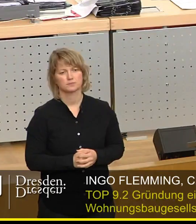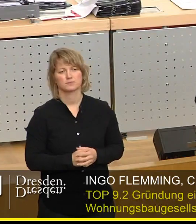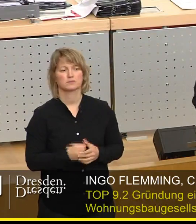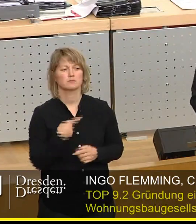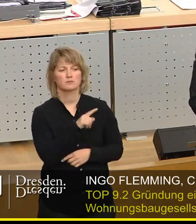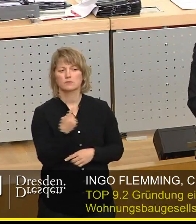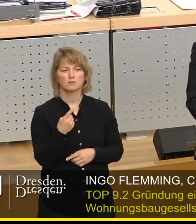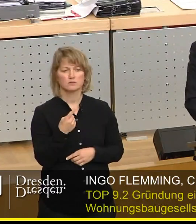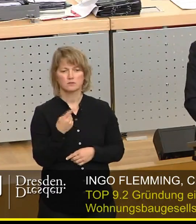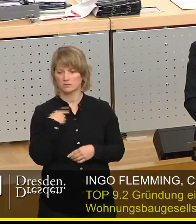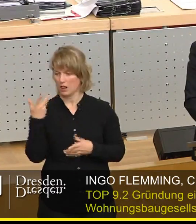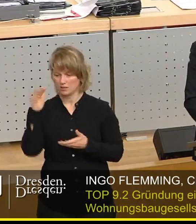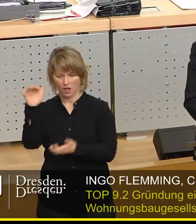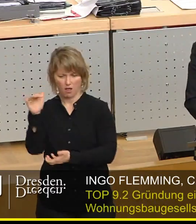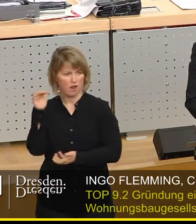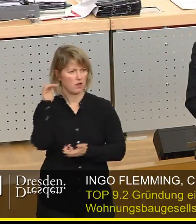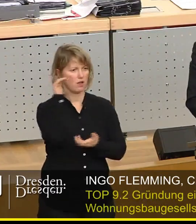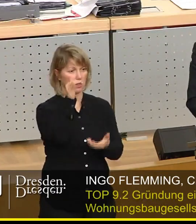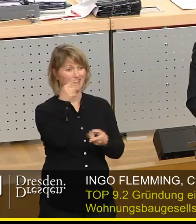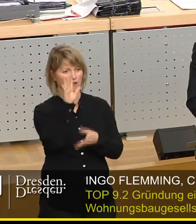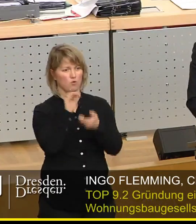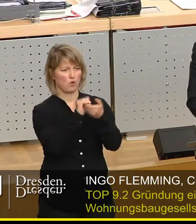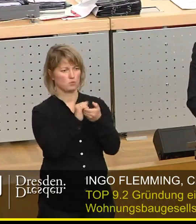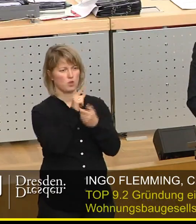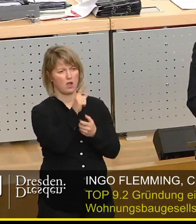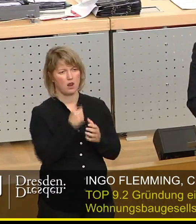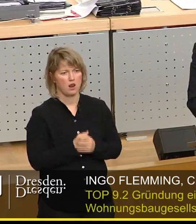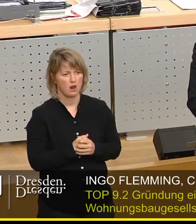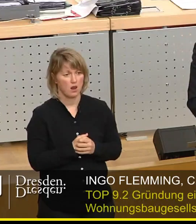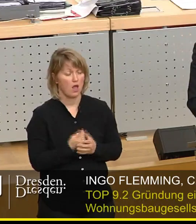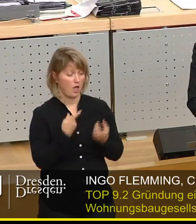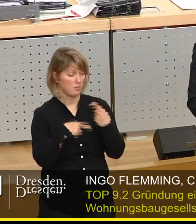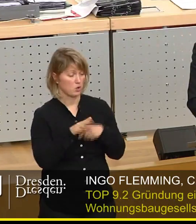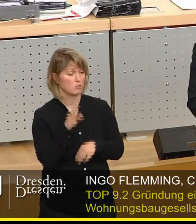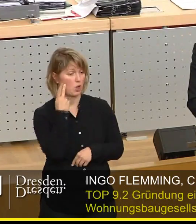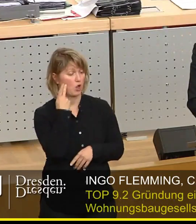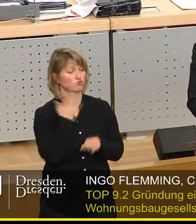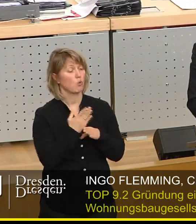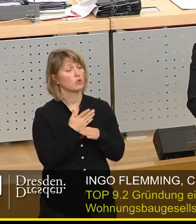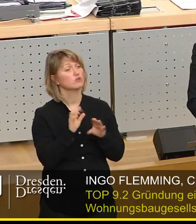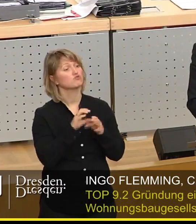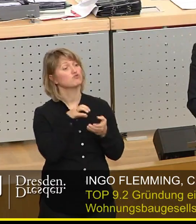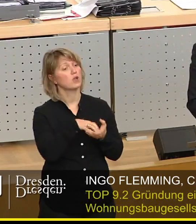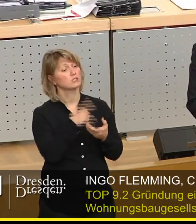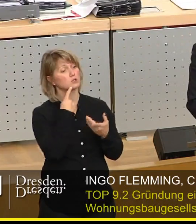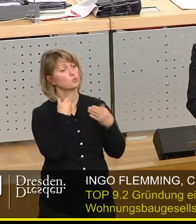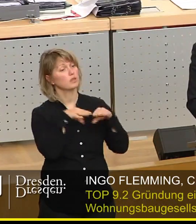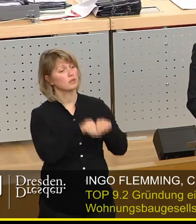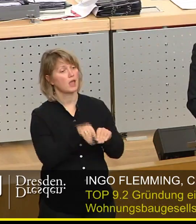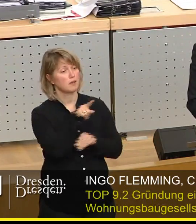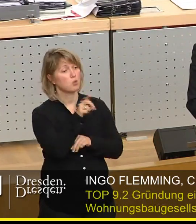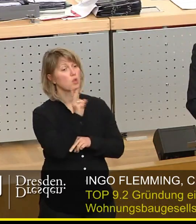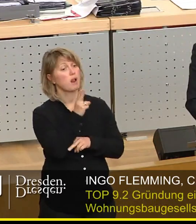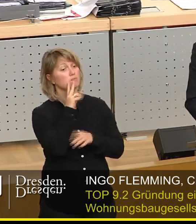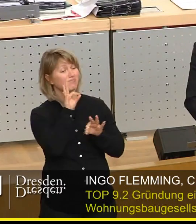alles auf einen Player, und zwar einen kommunalen. Aber, und das hörten wir auch schon heute, ein städtisches Unternehmen arbeitet in der Regel